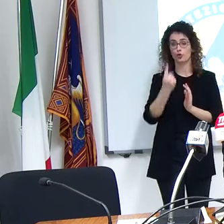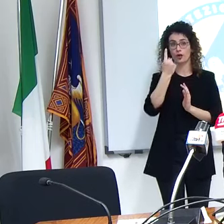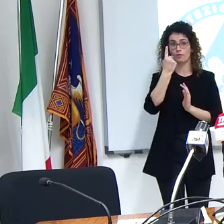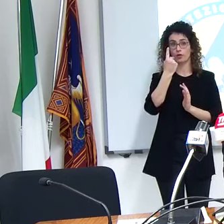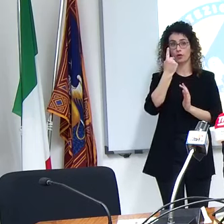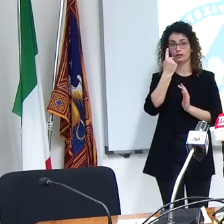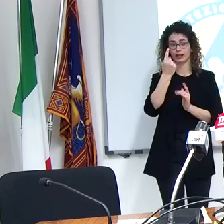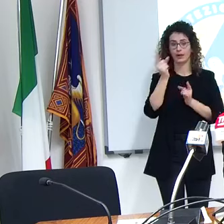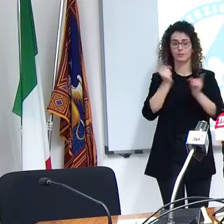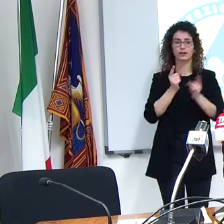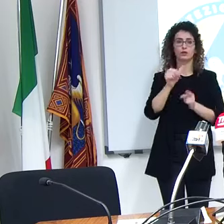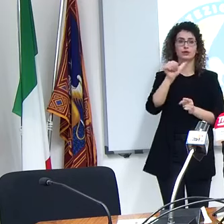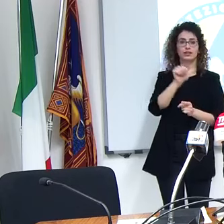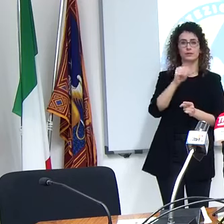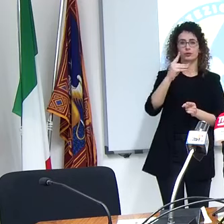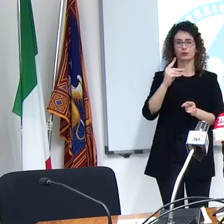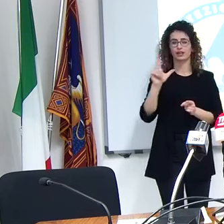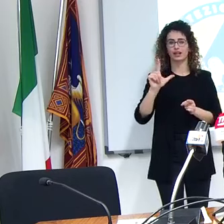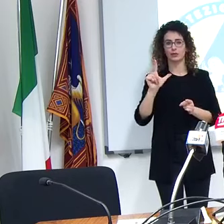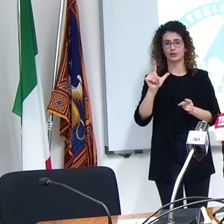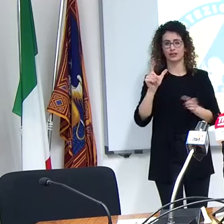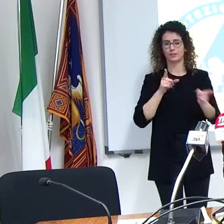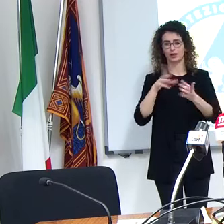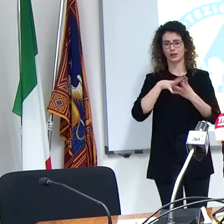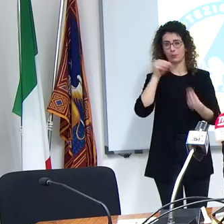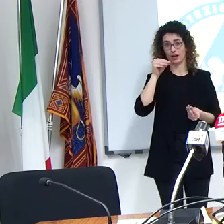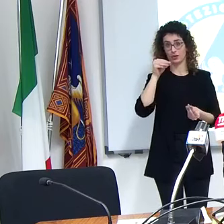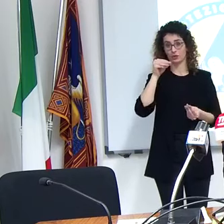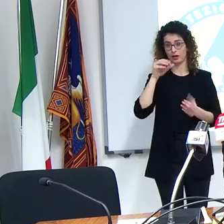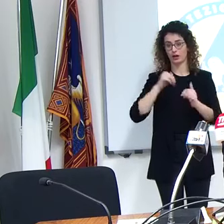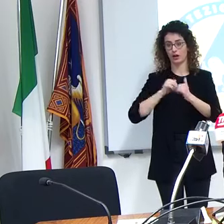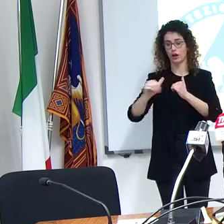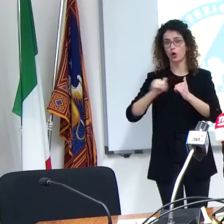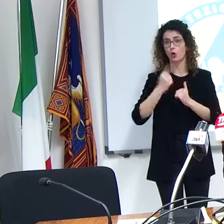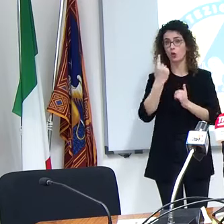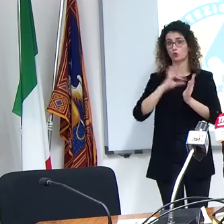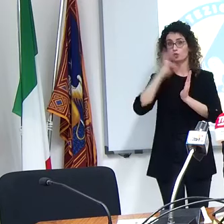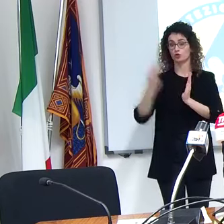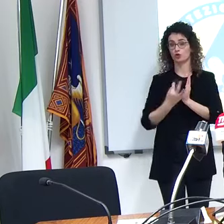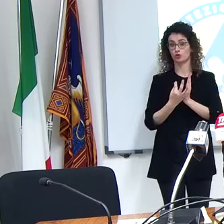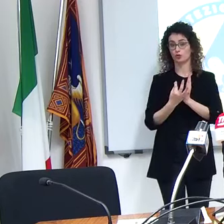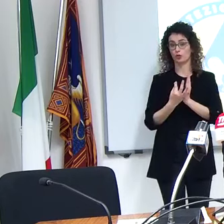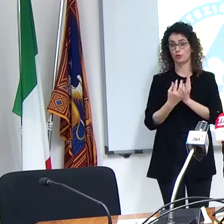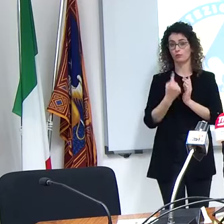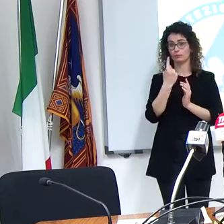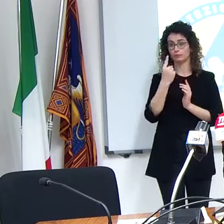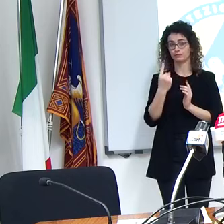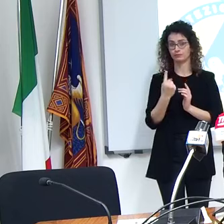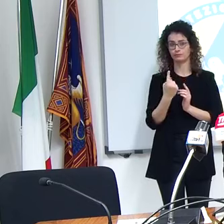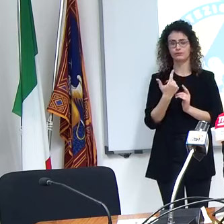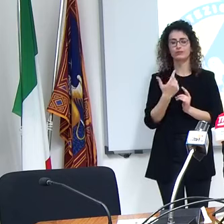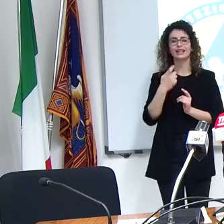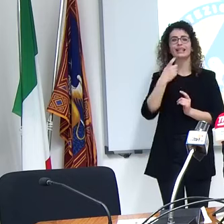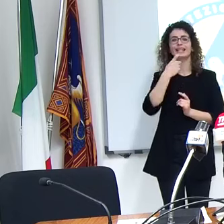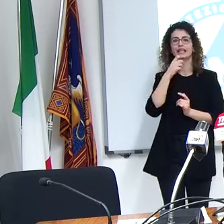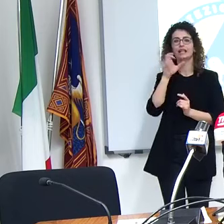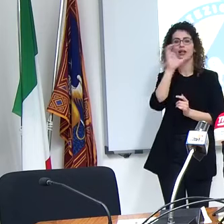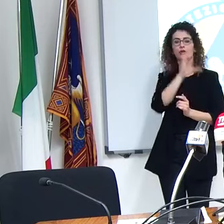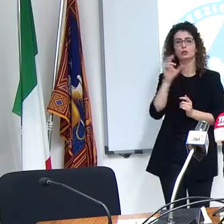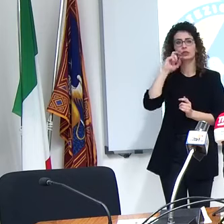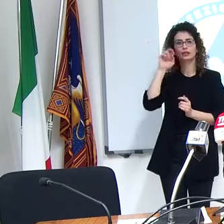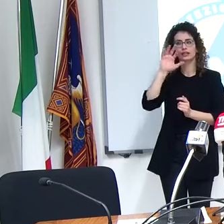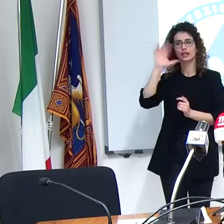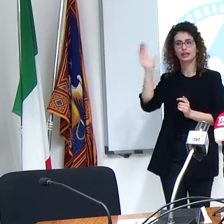sabato domenica e lunedì ecco in realtà il turista straniero si troverebbe quindi